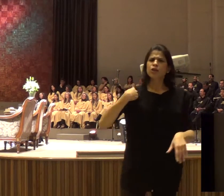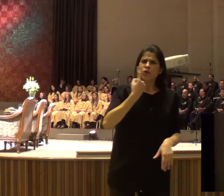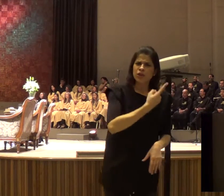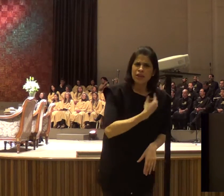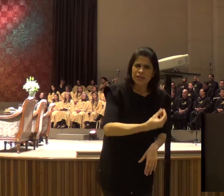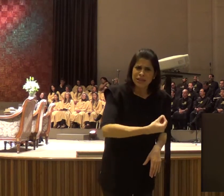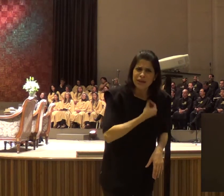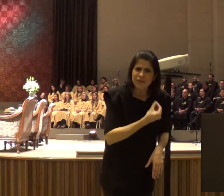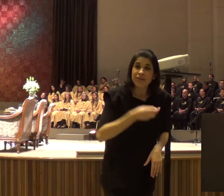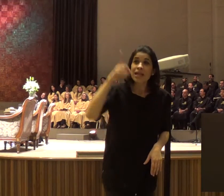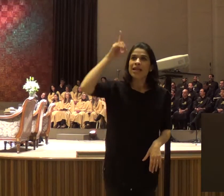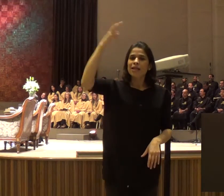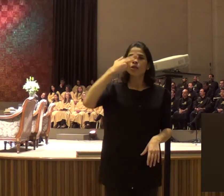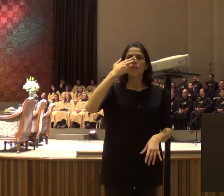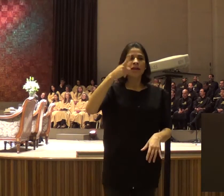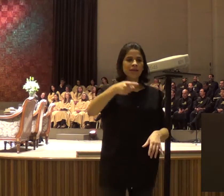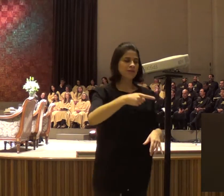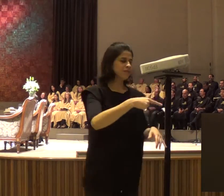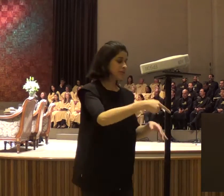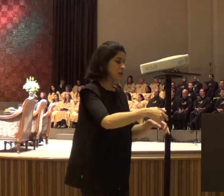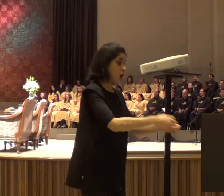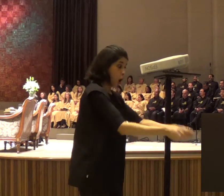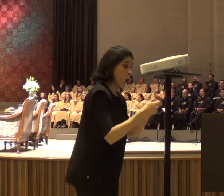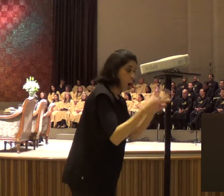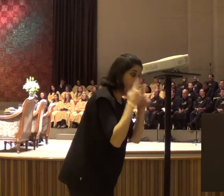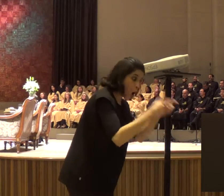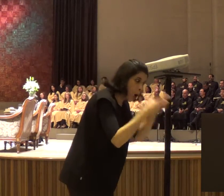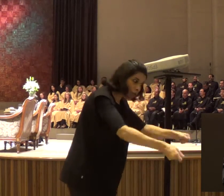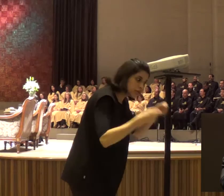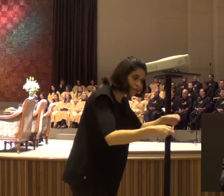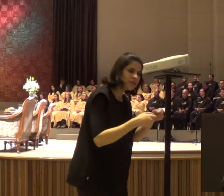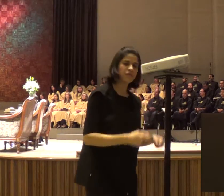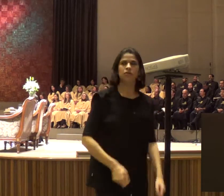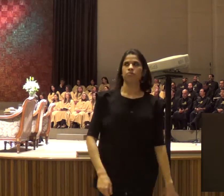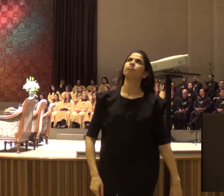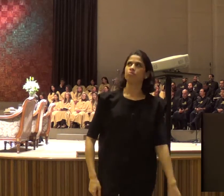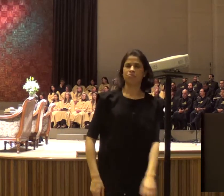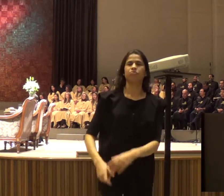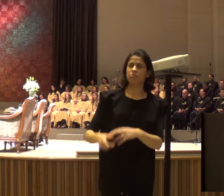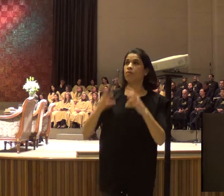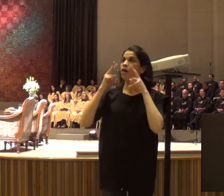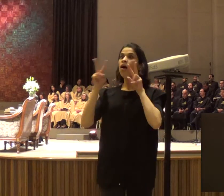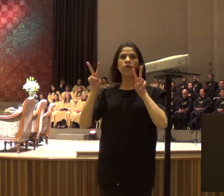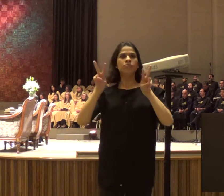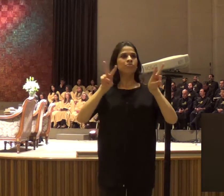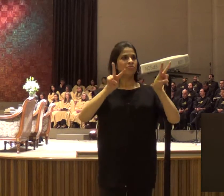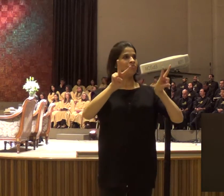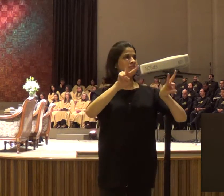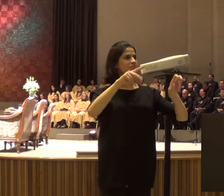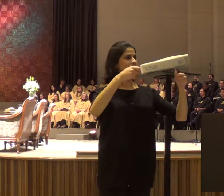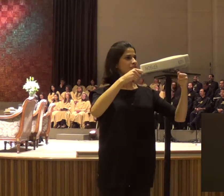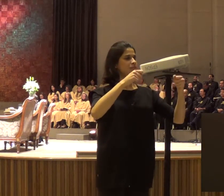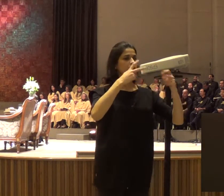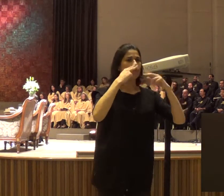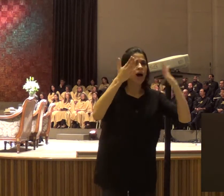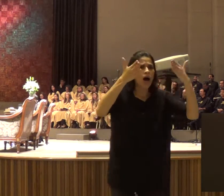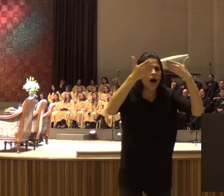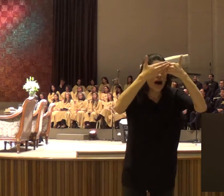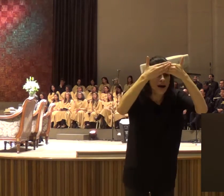balança a nossa vida, porque às vezes, a gente está colocando a nossa esperança, a nossa fé, nas coisas que nos